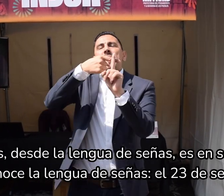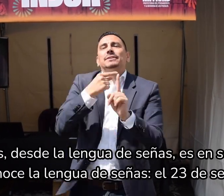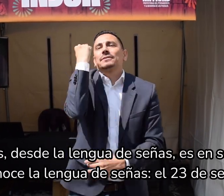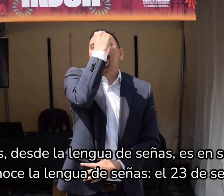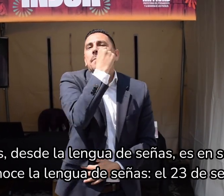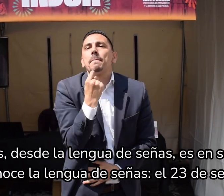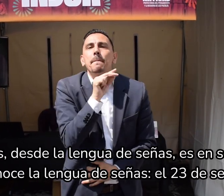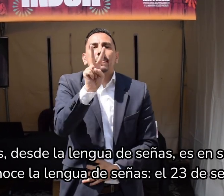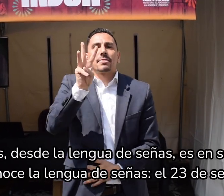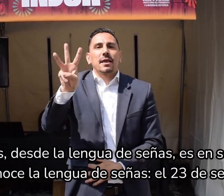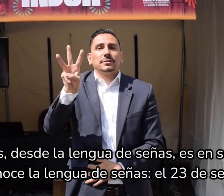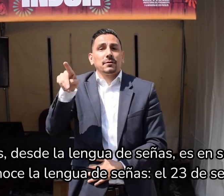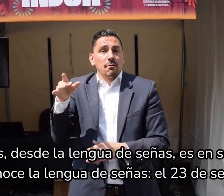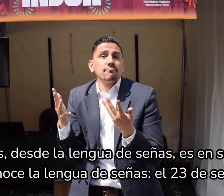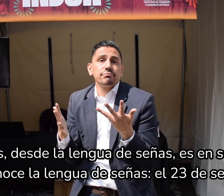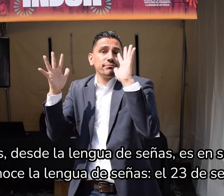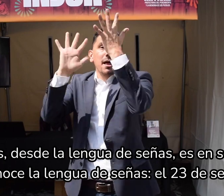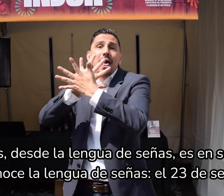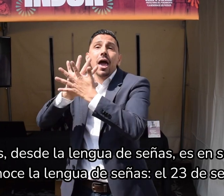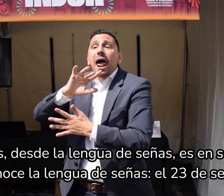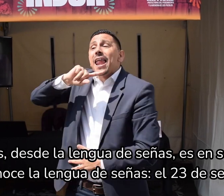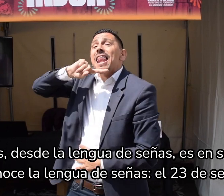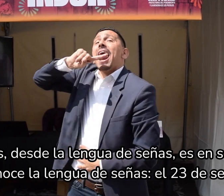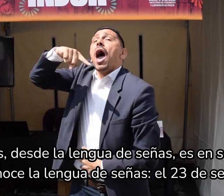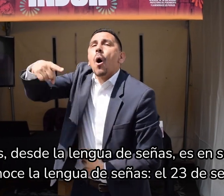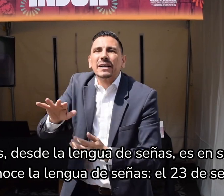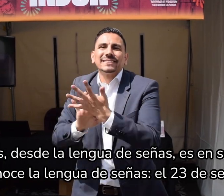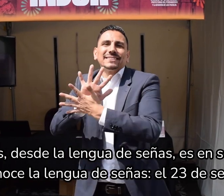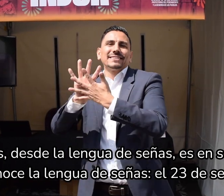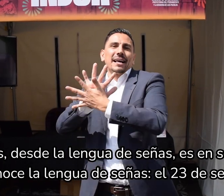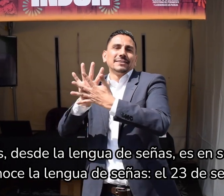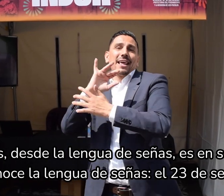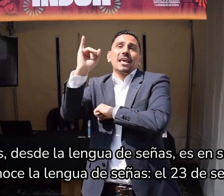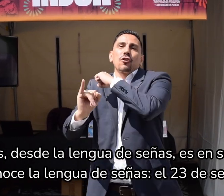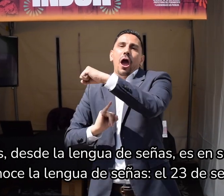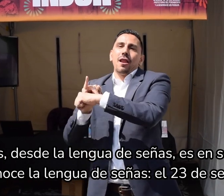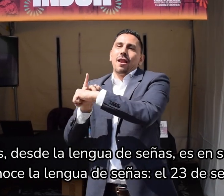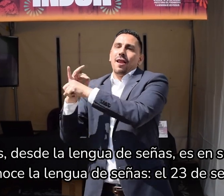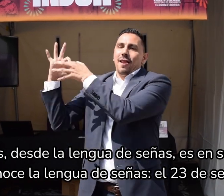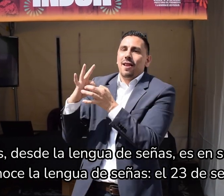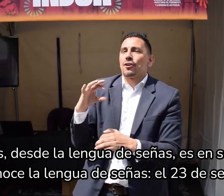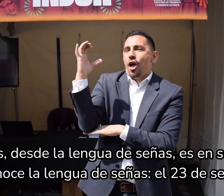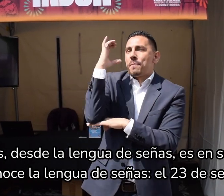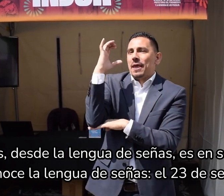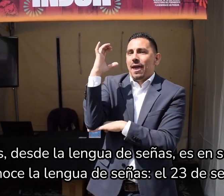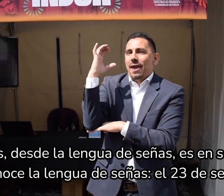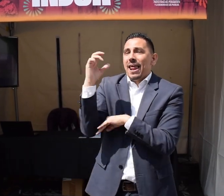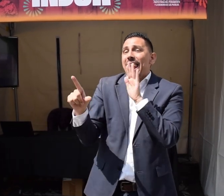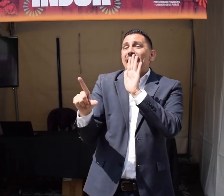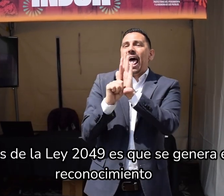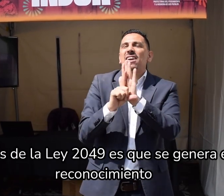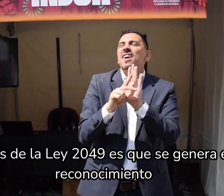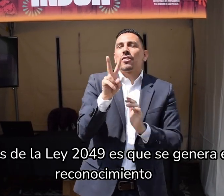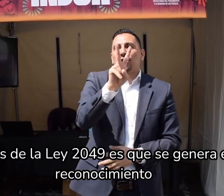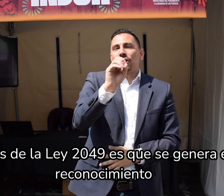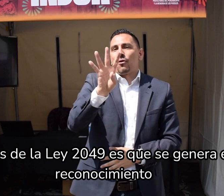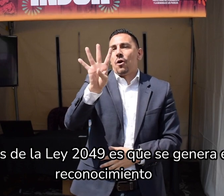la lengua de señas, es en septiembre que se reconoce la lengua de señas, el 23 de septiembre, a través de la